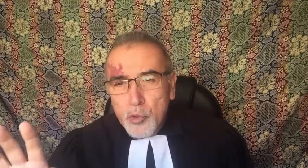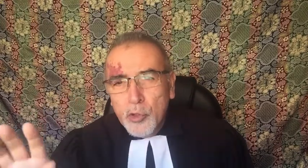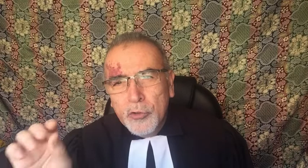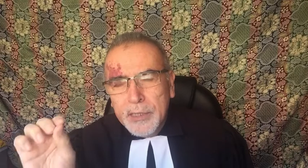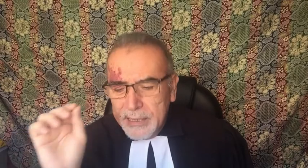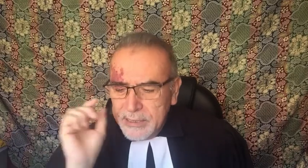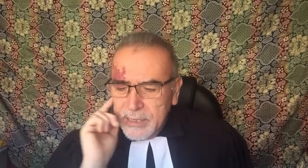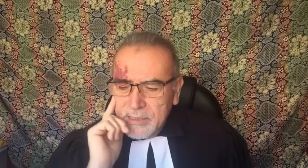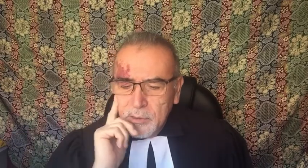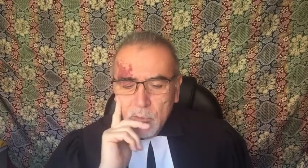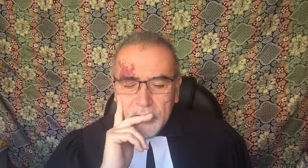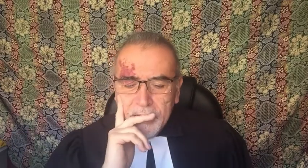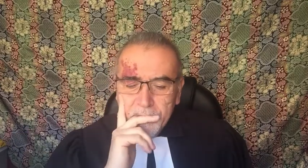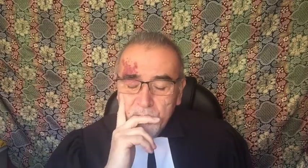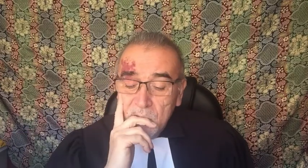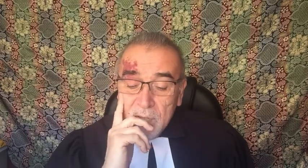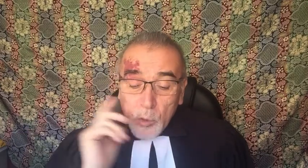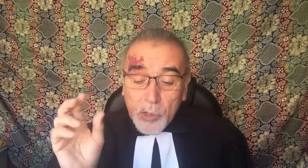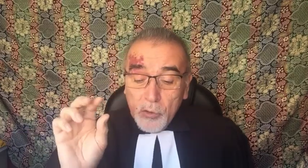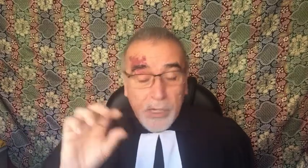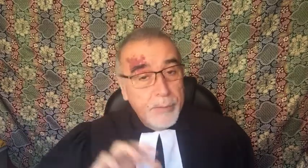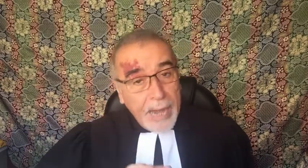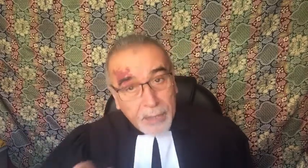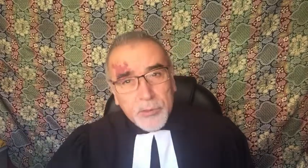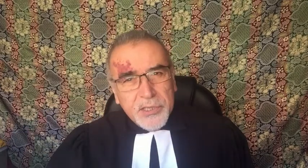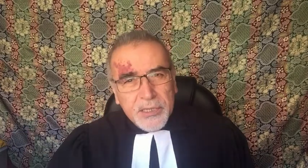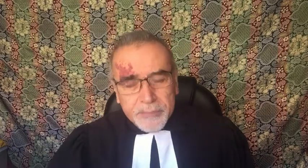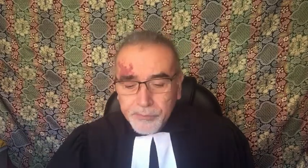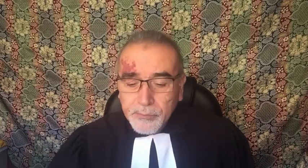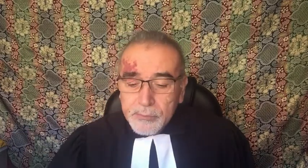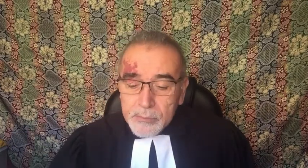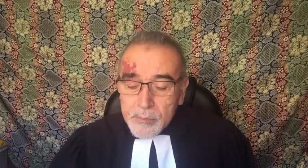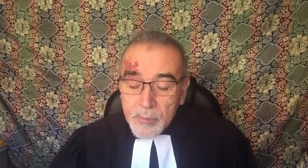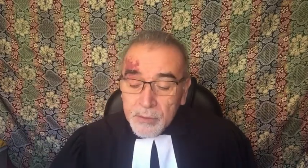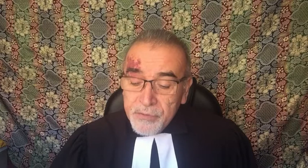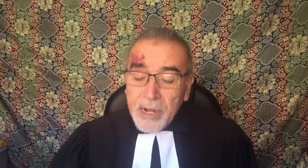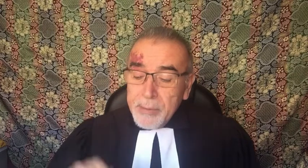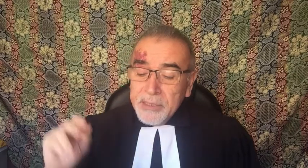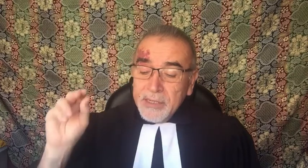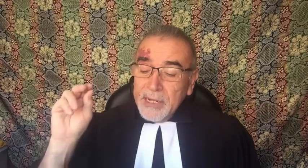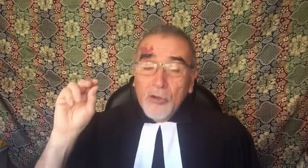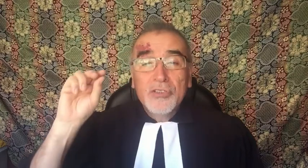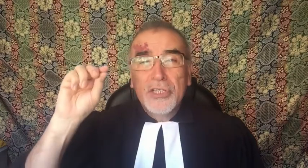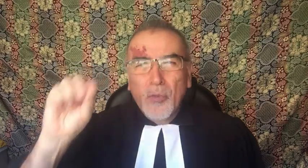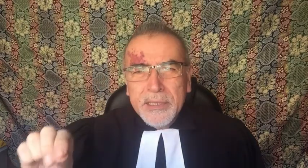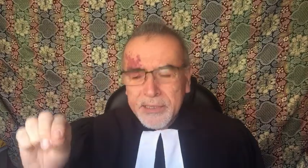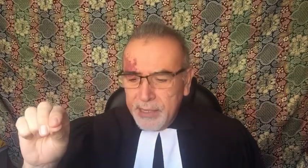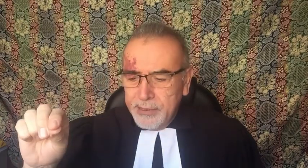es la segunda, luego el milagro en sí y finalmente la consecuencia del